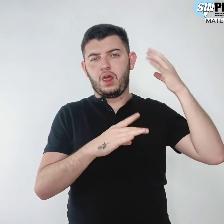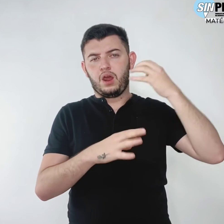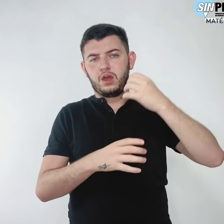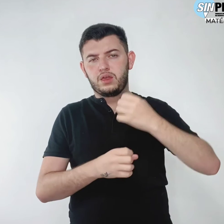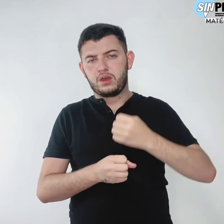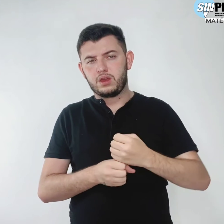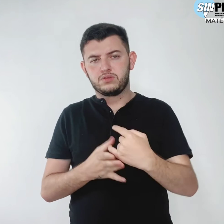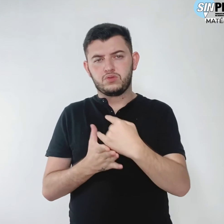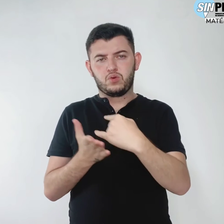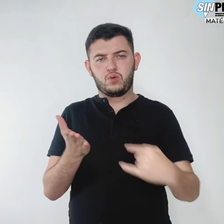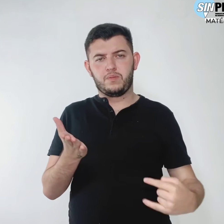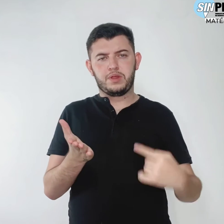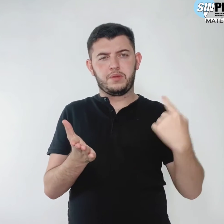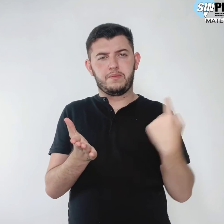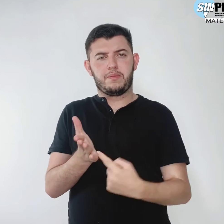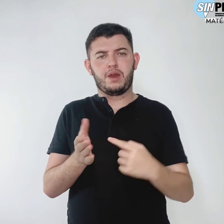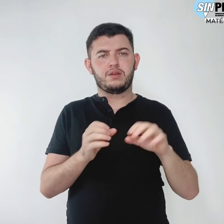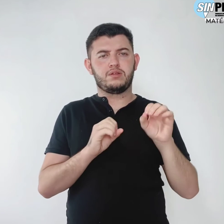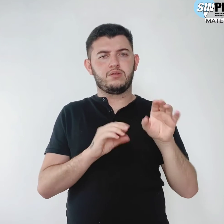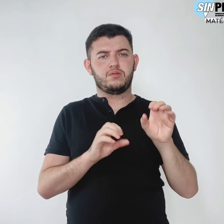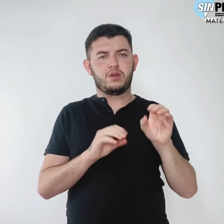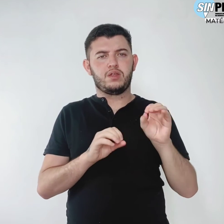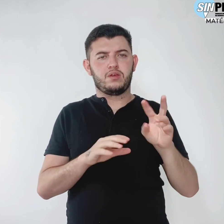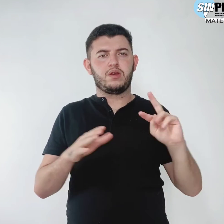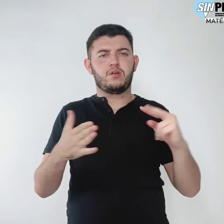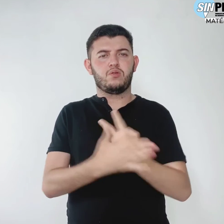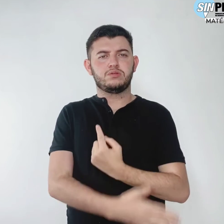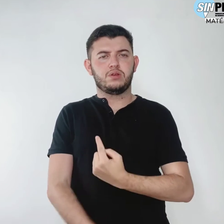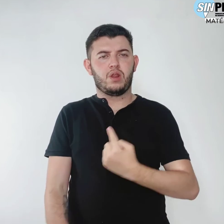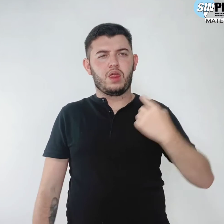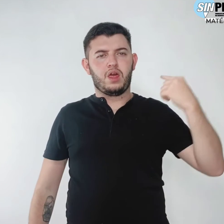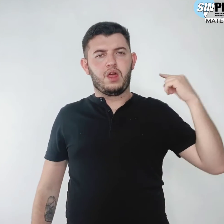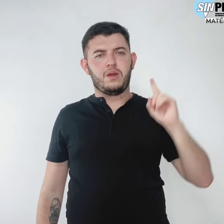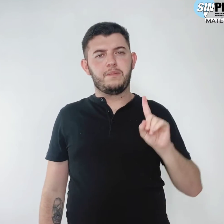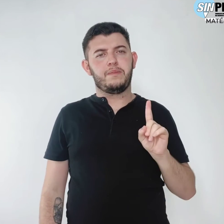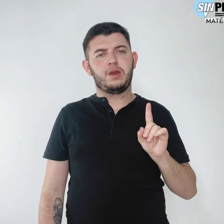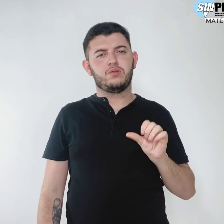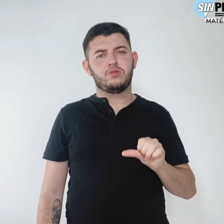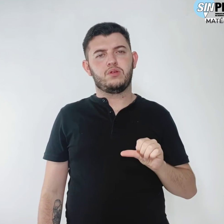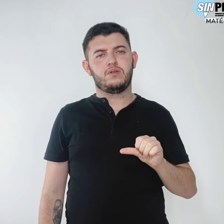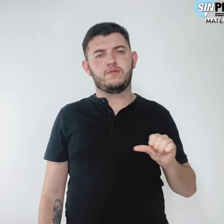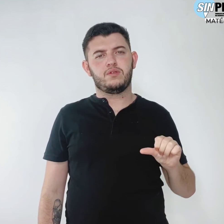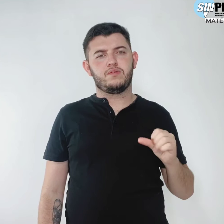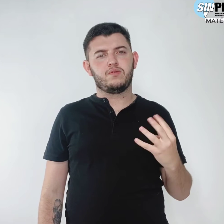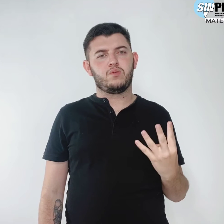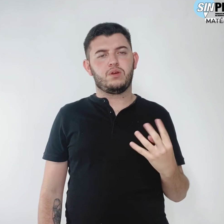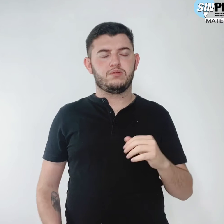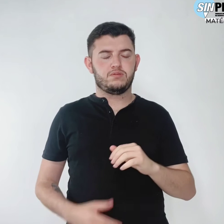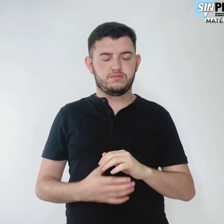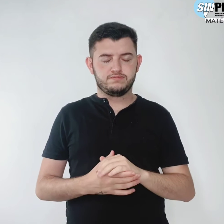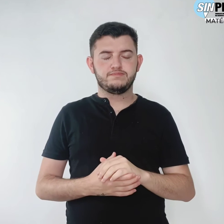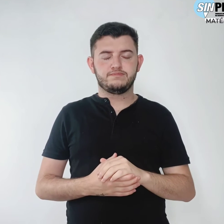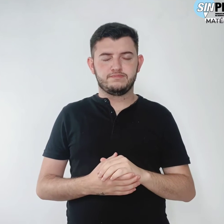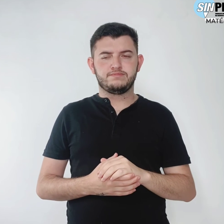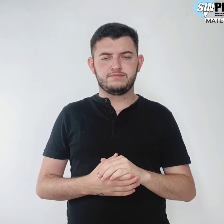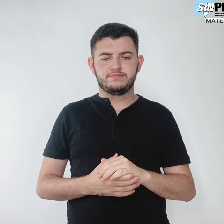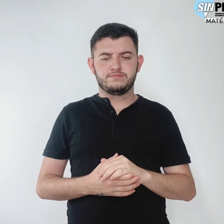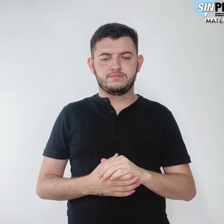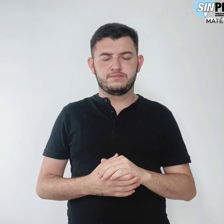do Pacto da Educação de 1994. Na próxima terça,